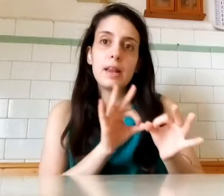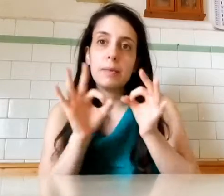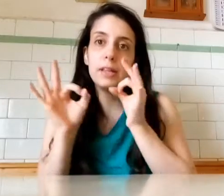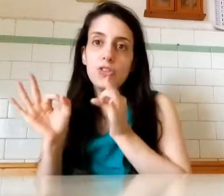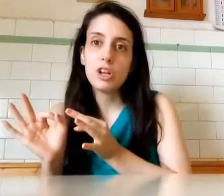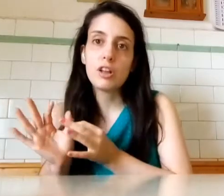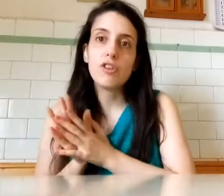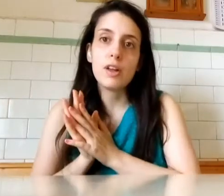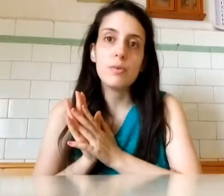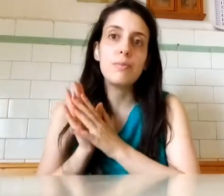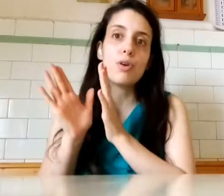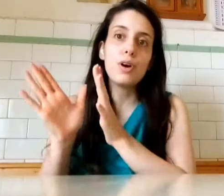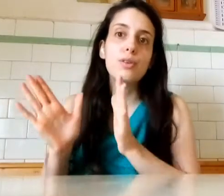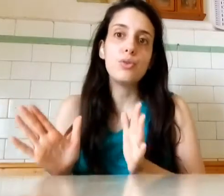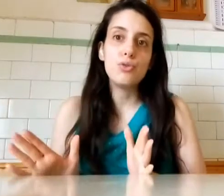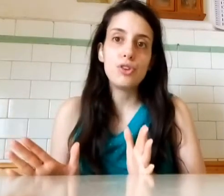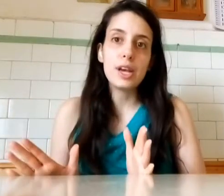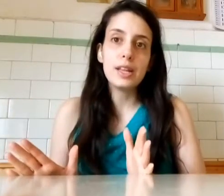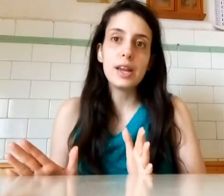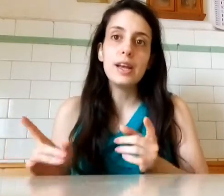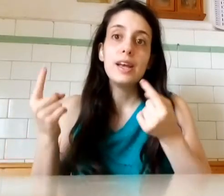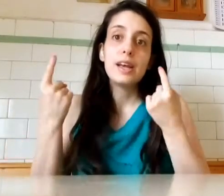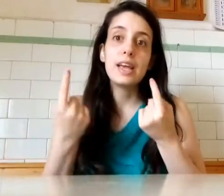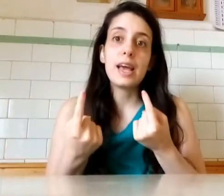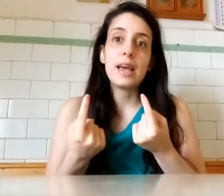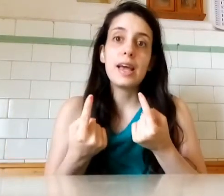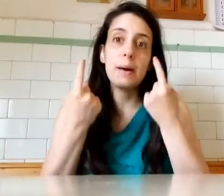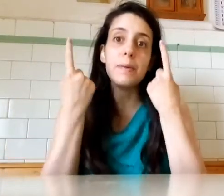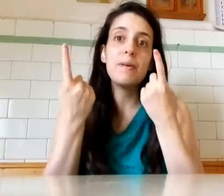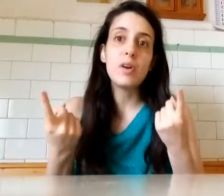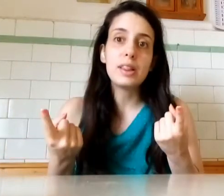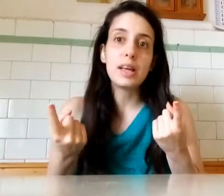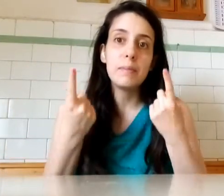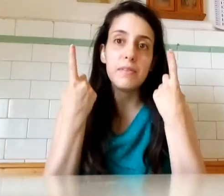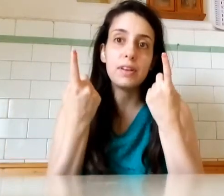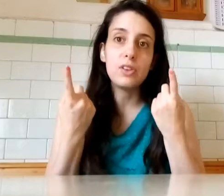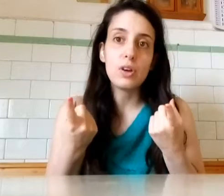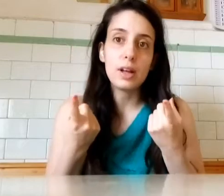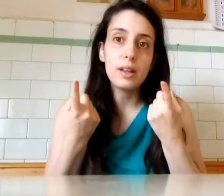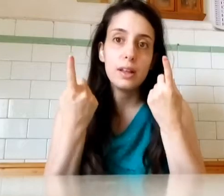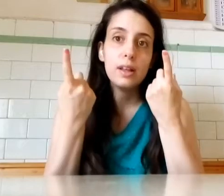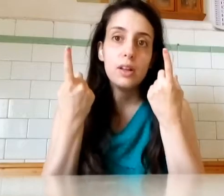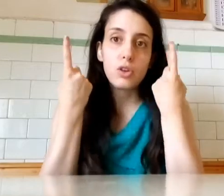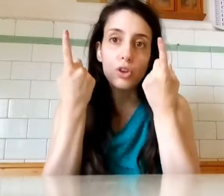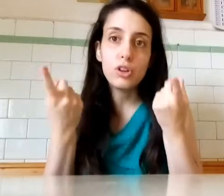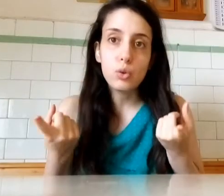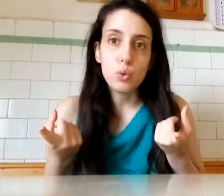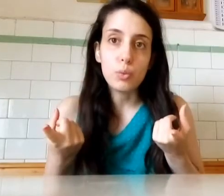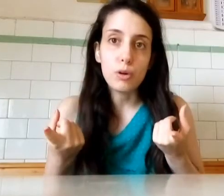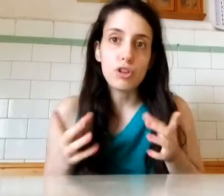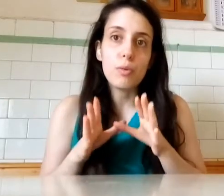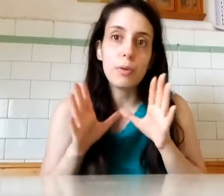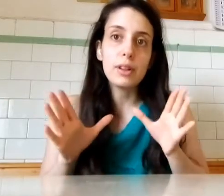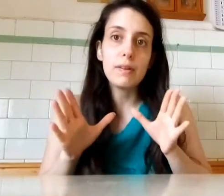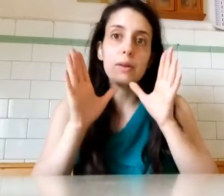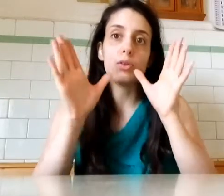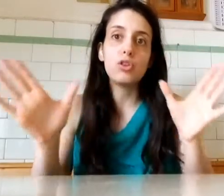delle medicine Cioè Non può succedere Che è la prima volta Che mi fa Sto disturbo Cioè Non posso avere Sto